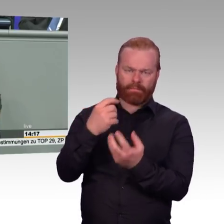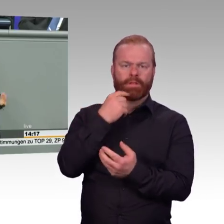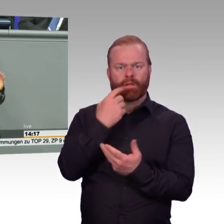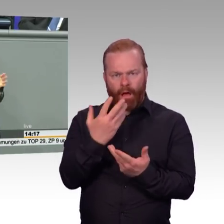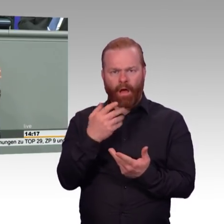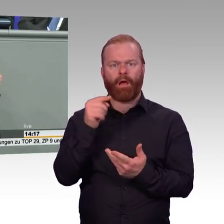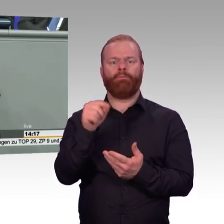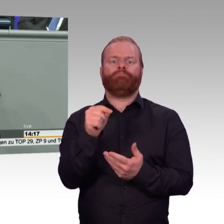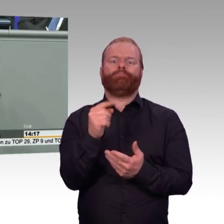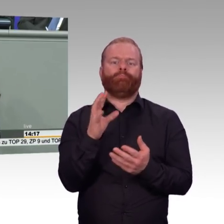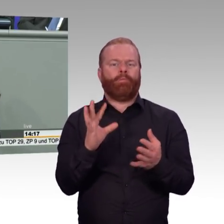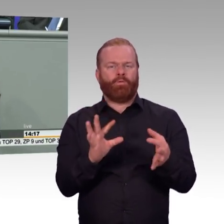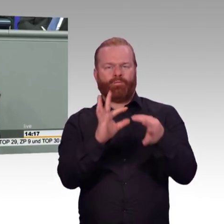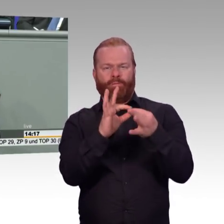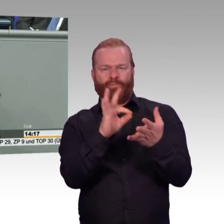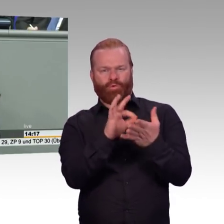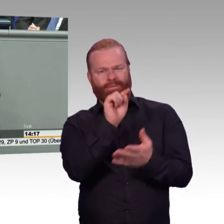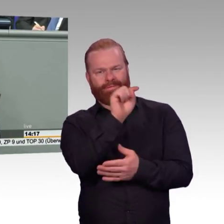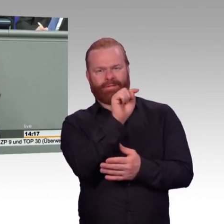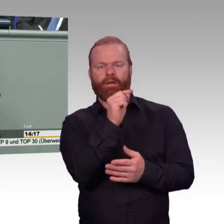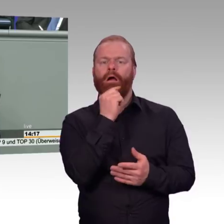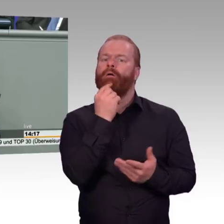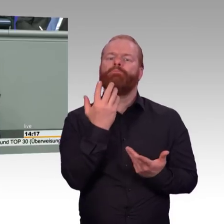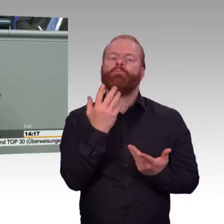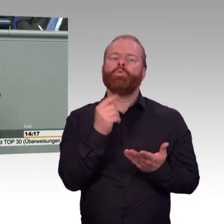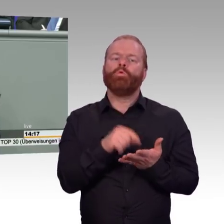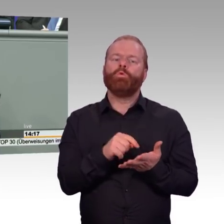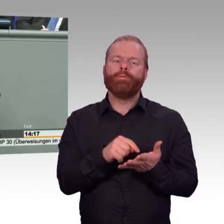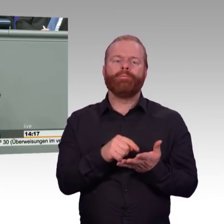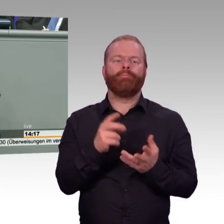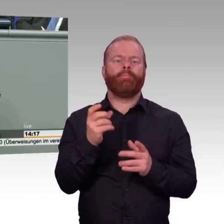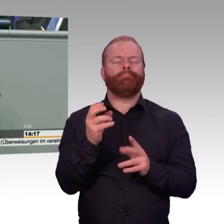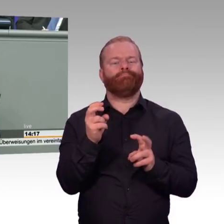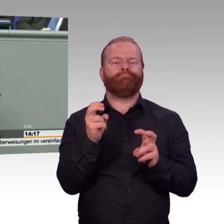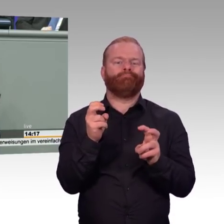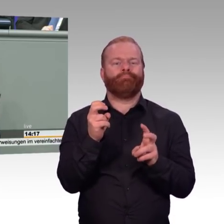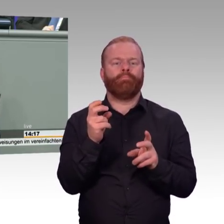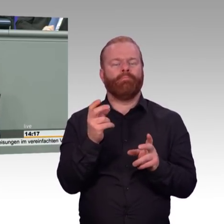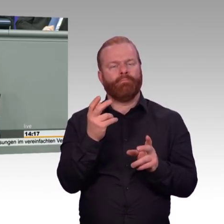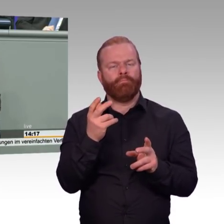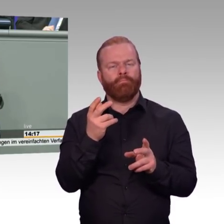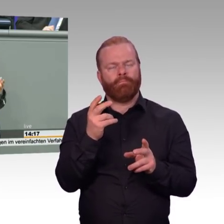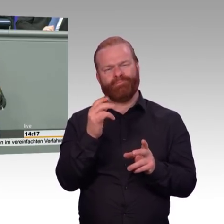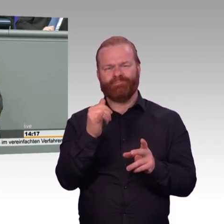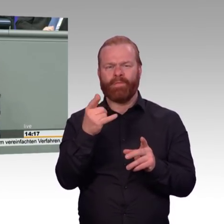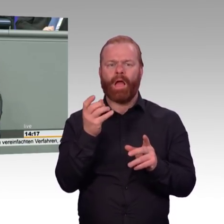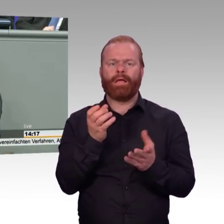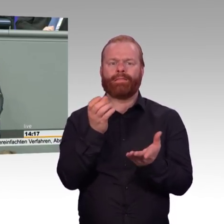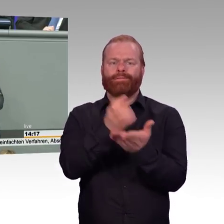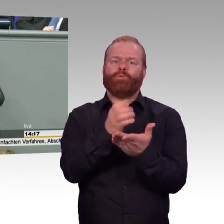von der Einsetzung der Kommission bis heute hat ja einiges stattgefunden. Die Kommission hat nun den Bericht vorgelegt, das war Anfang des Jahres. Da